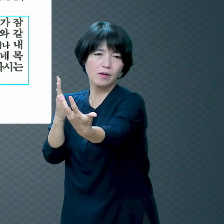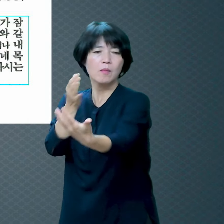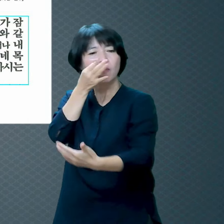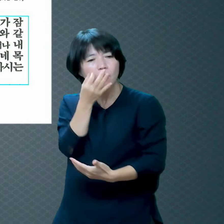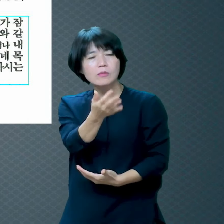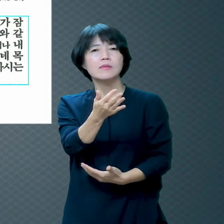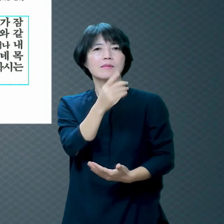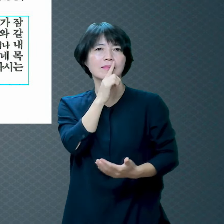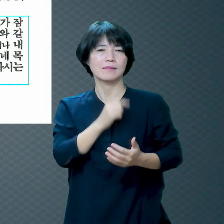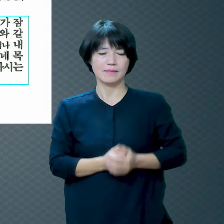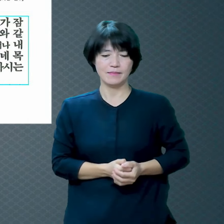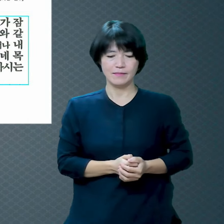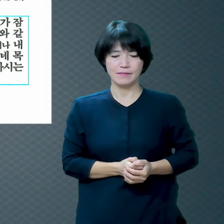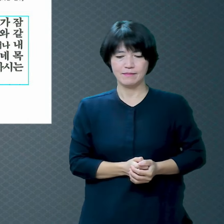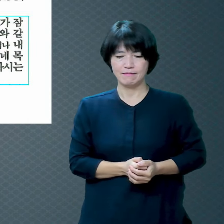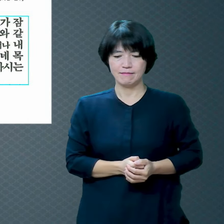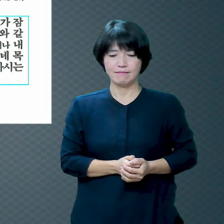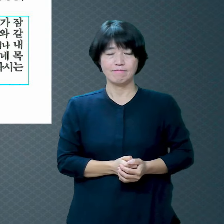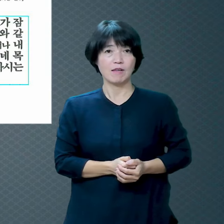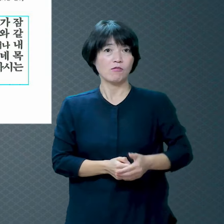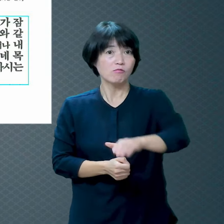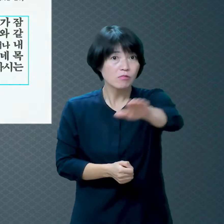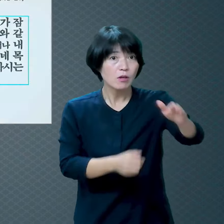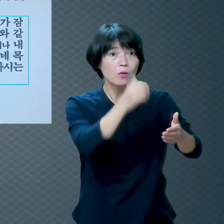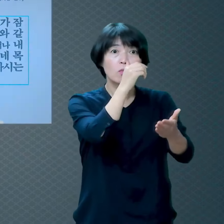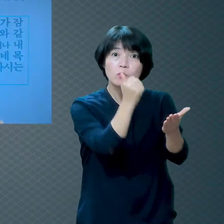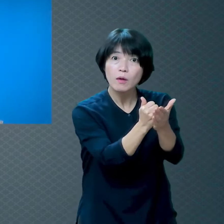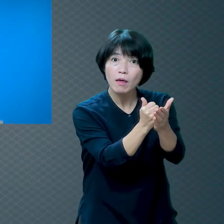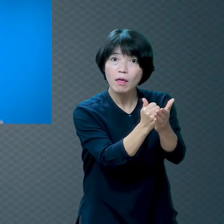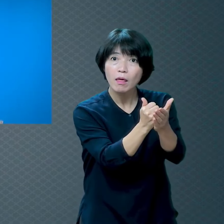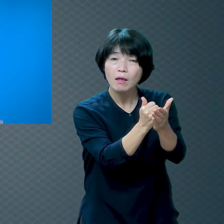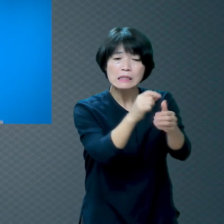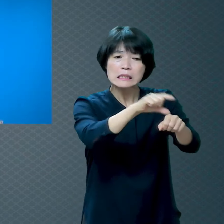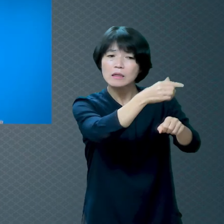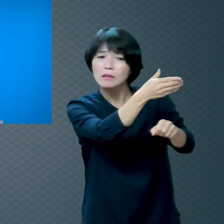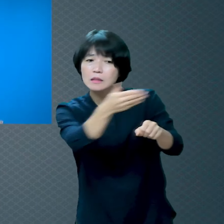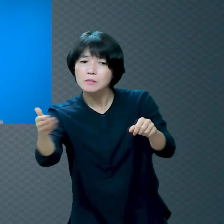죄가 안 없어지는 거 아시나요